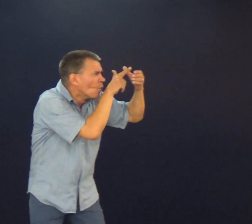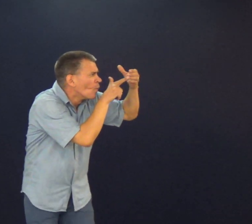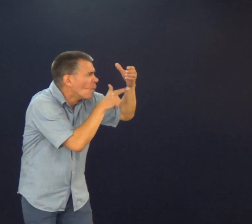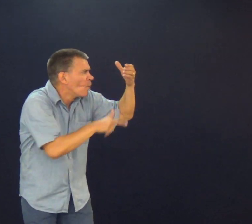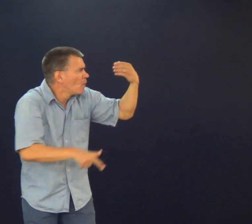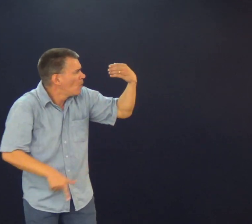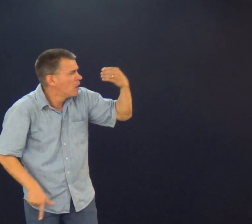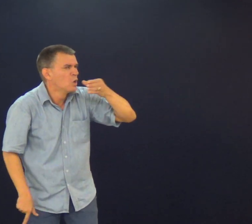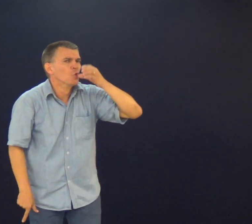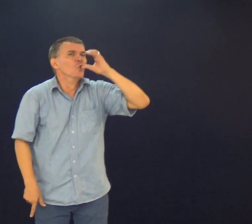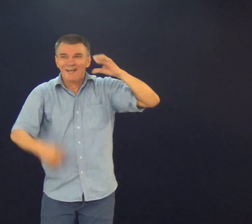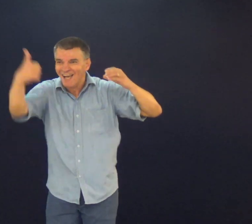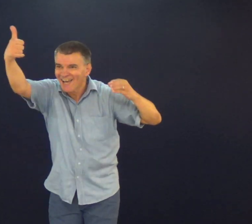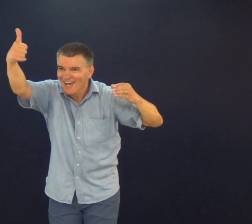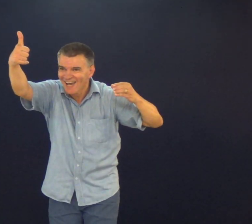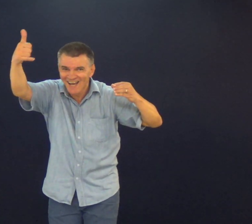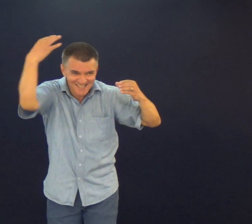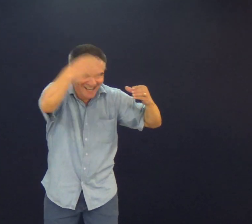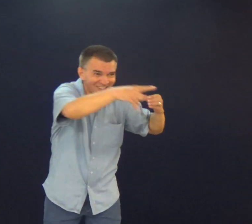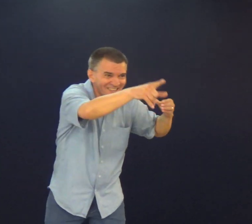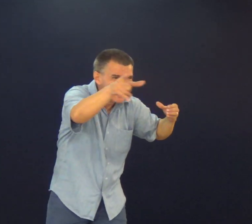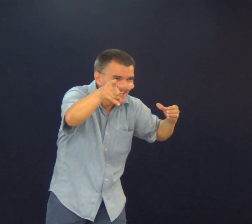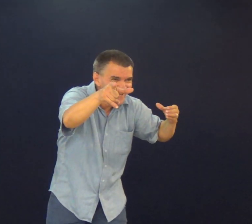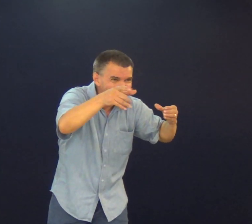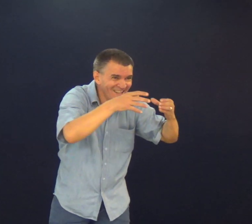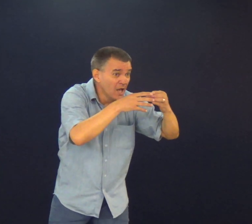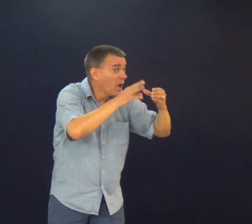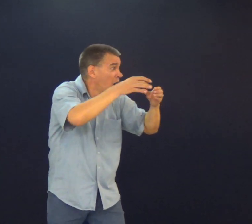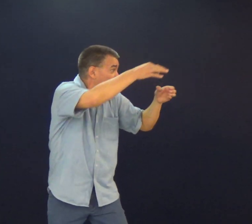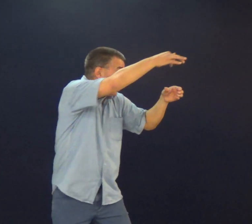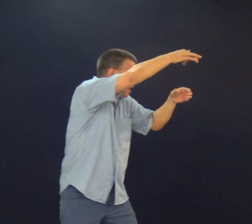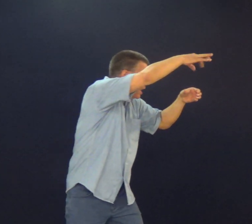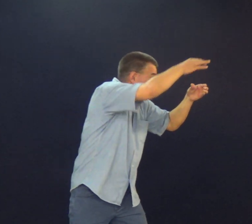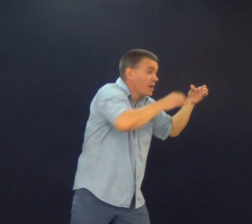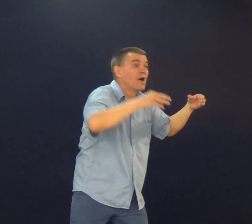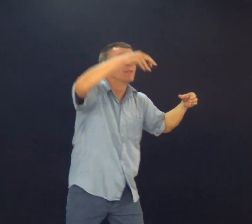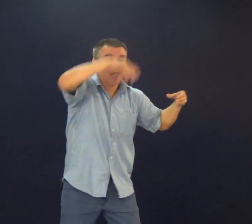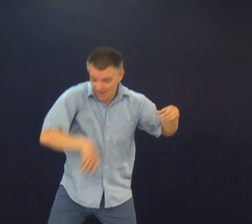Já Presta atenção Quando você toma água A água é límpida